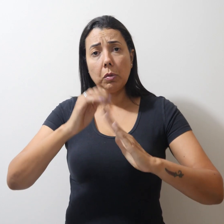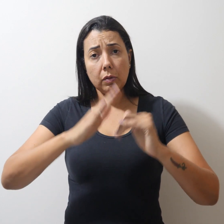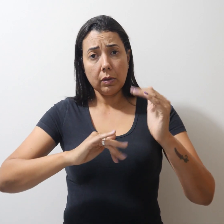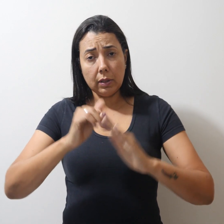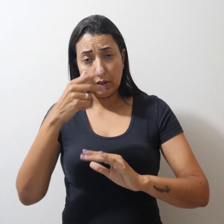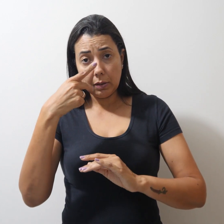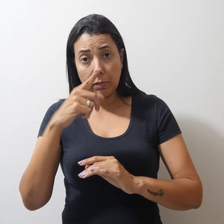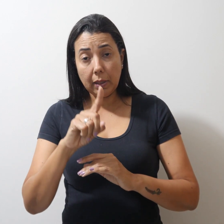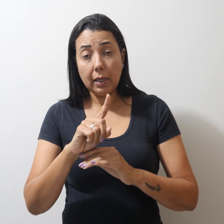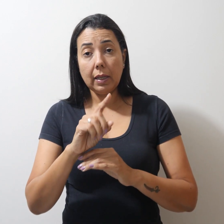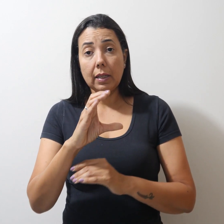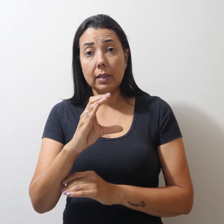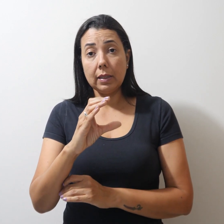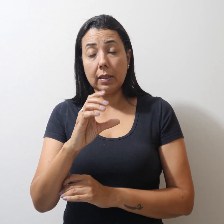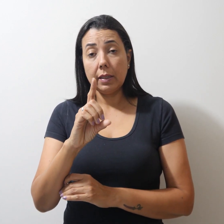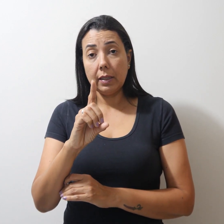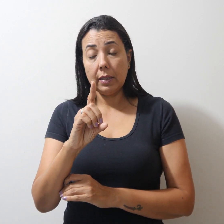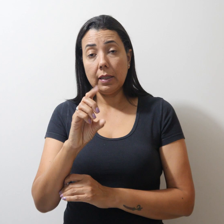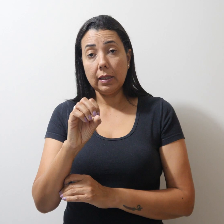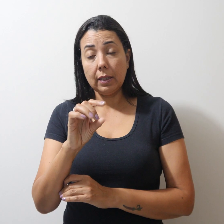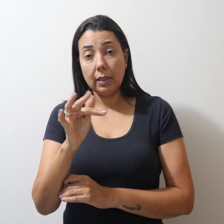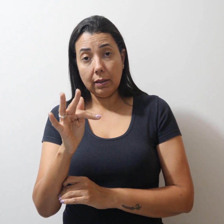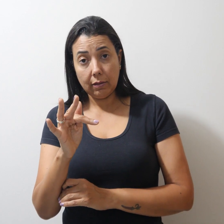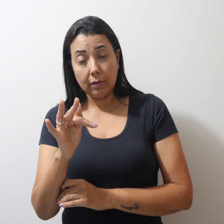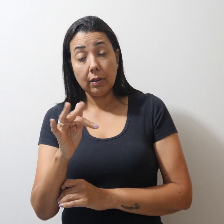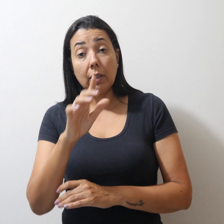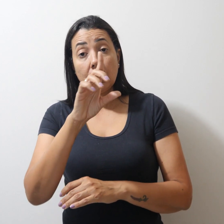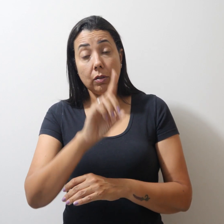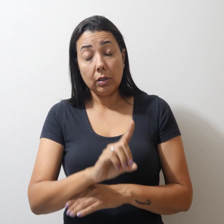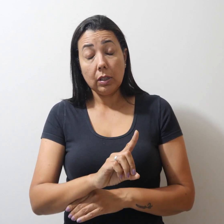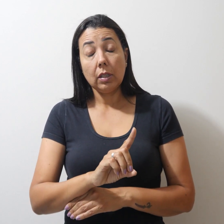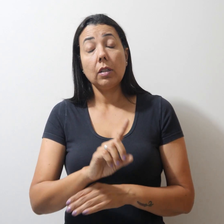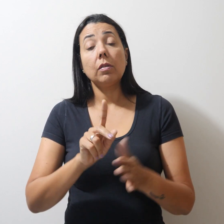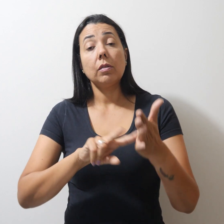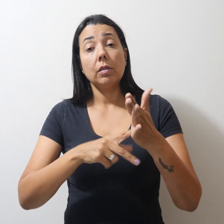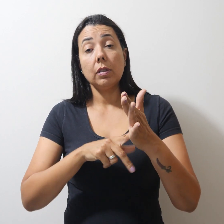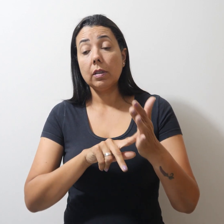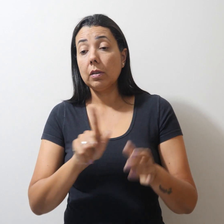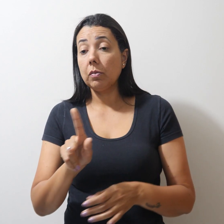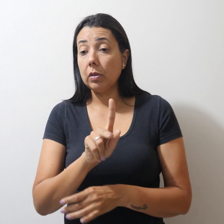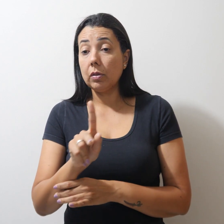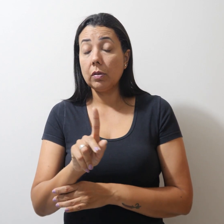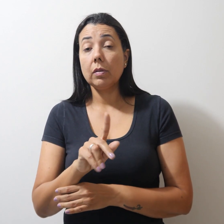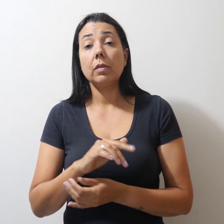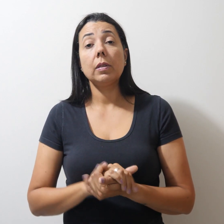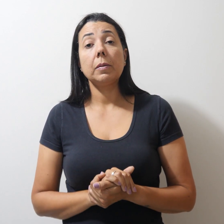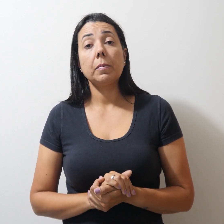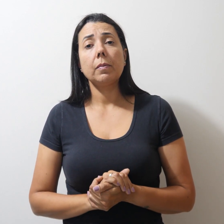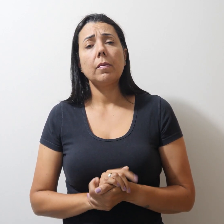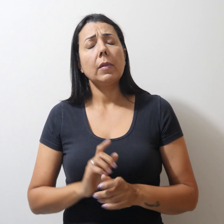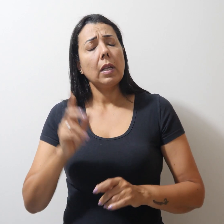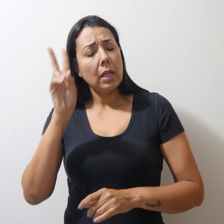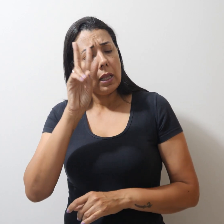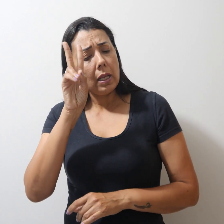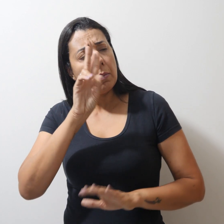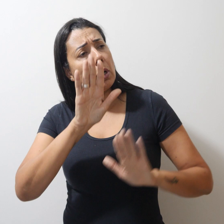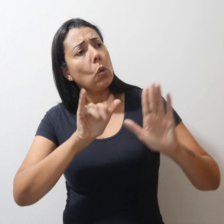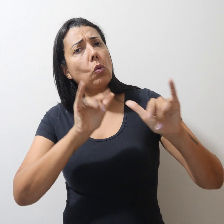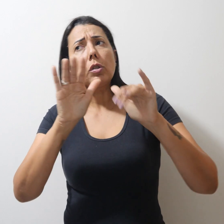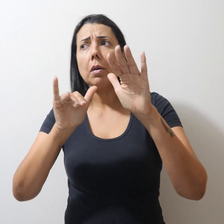a CLDF. A diretoria colegiada do SimproDF reforça o chamado para que